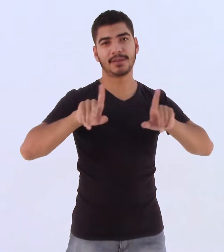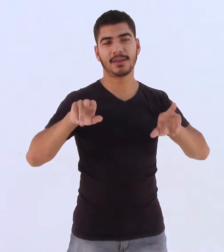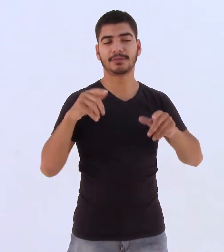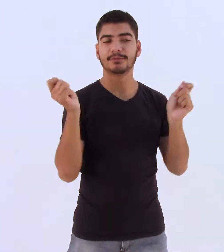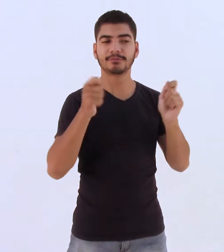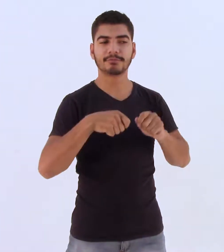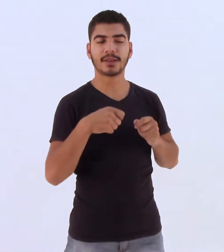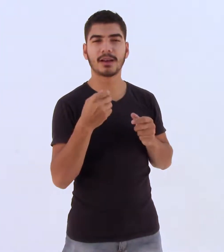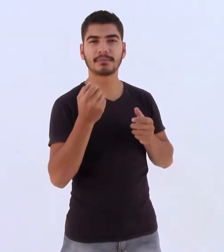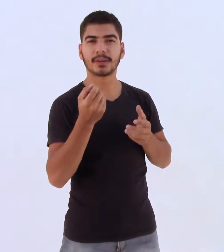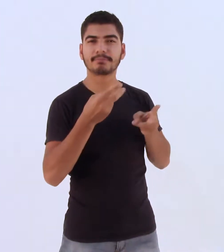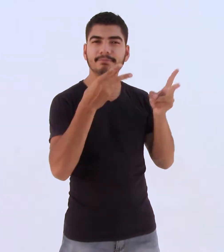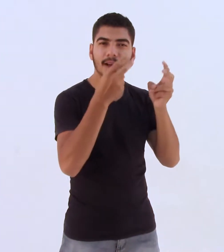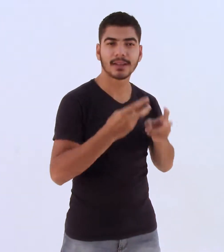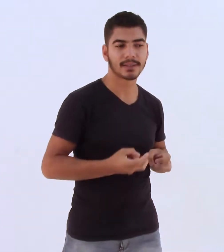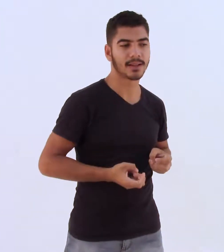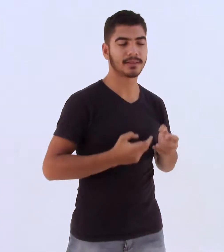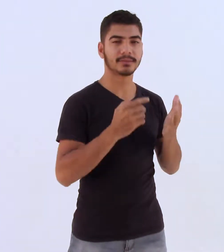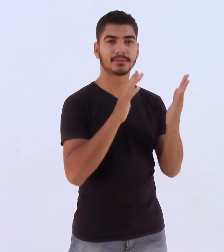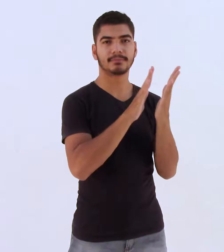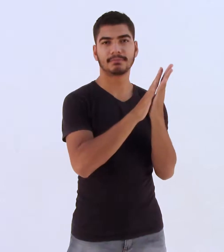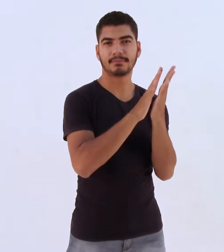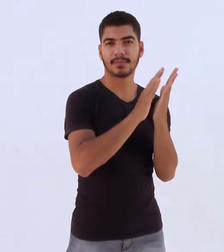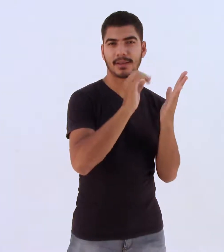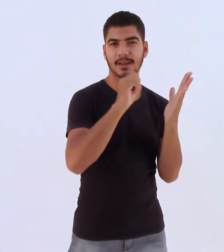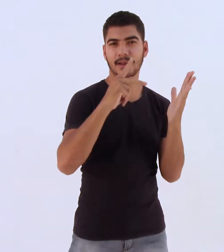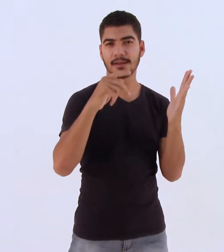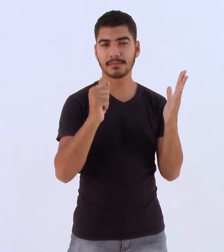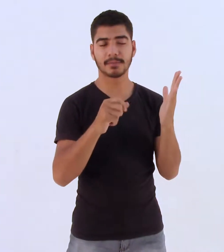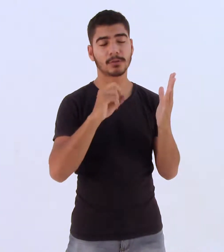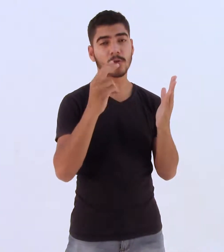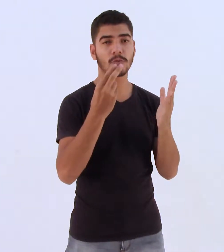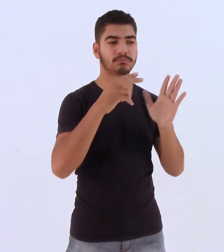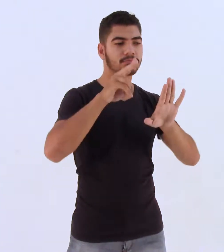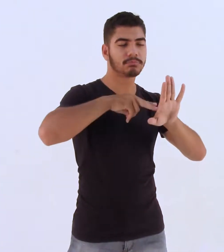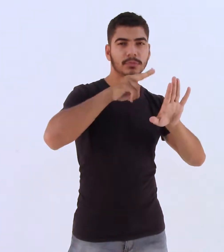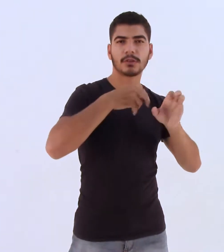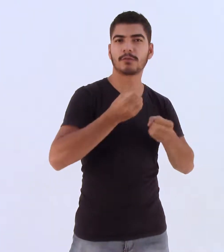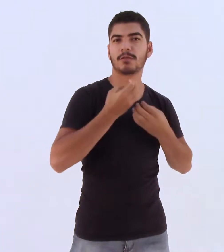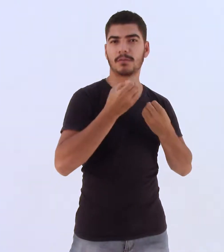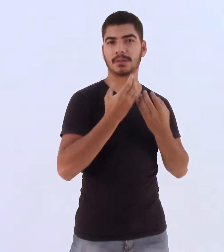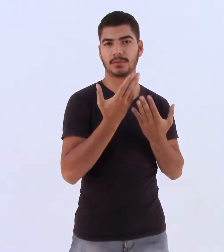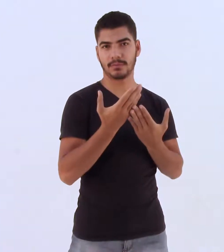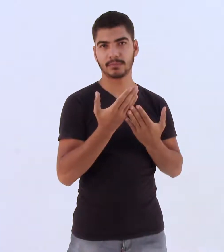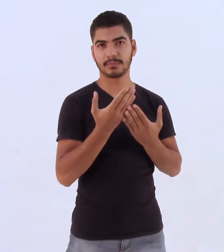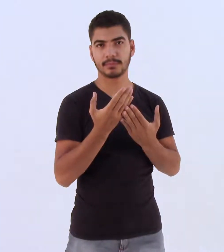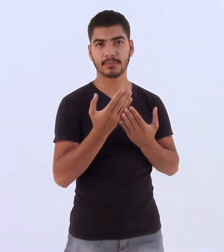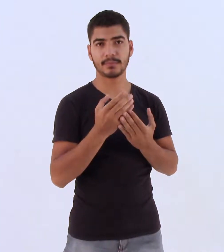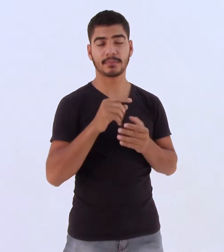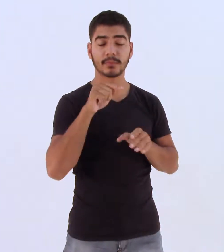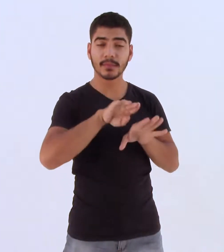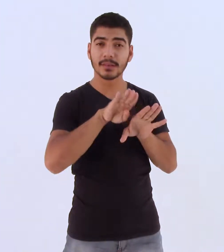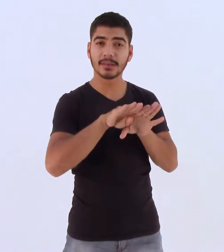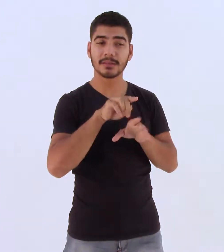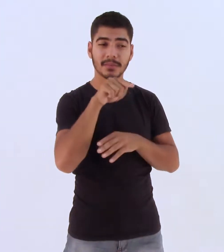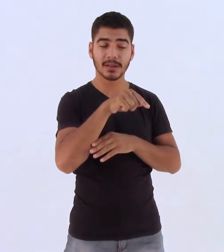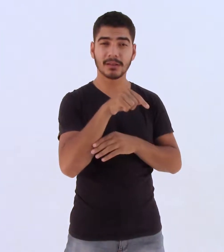tem o charme único de analisar a arte da capa e ler a sinopse na parte posterior. O cinéfilo contabiliza em suas quatro